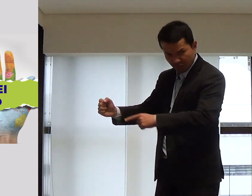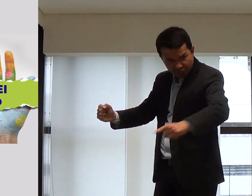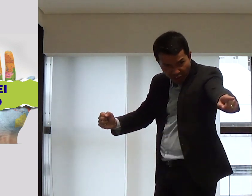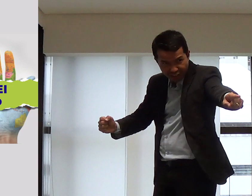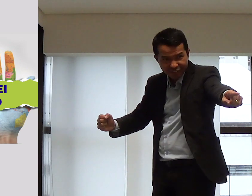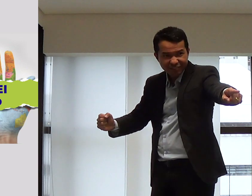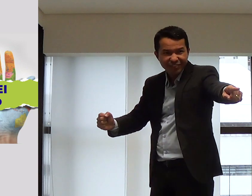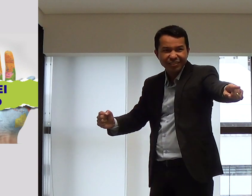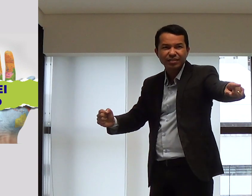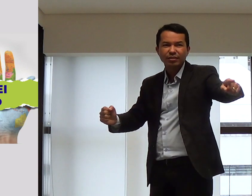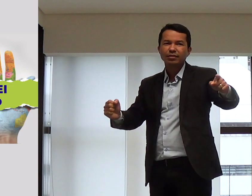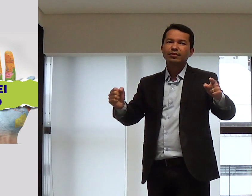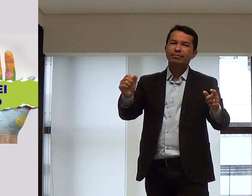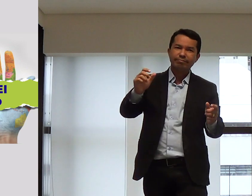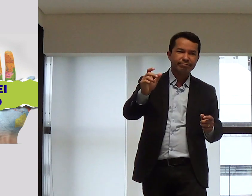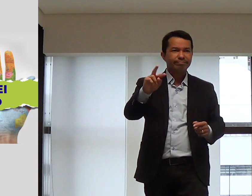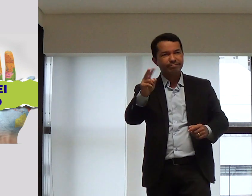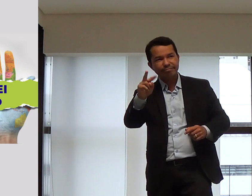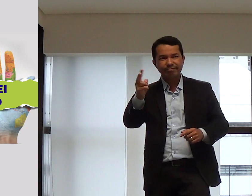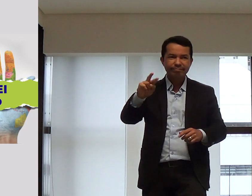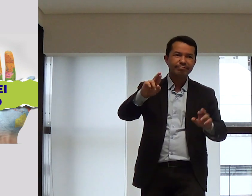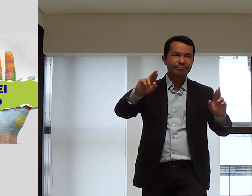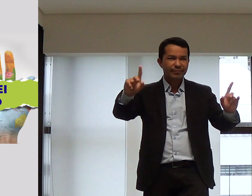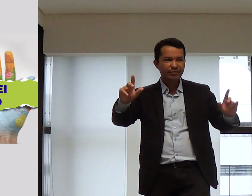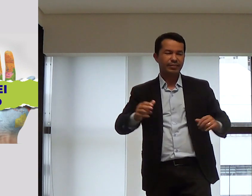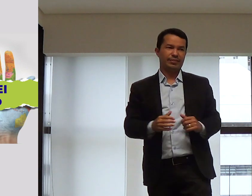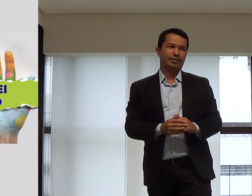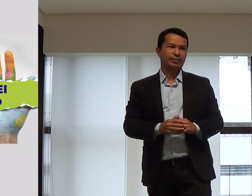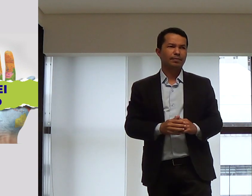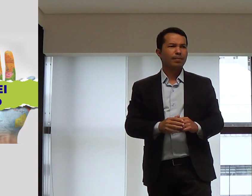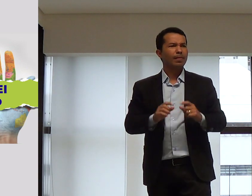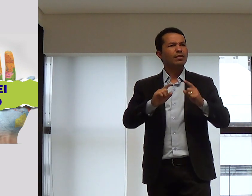O Senhor designa alguma coisa. Fala, vai. É o id.